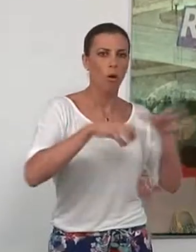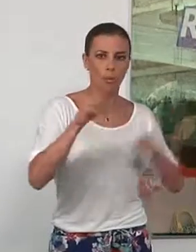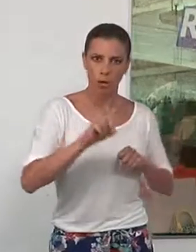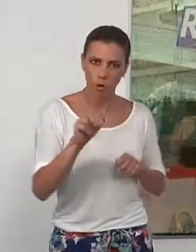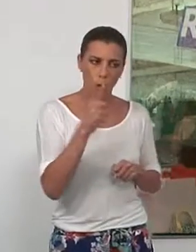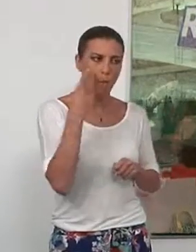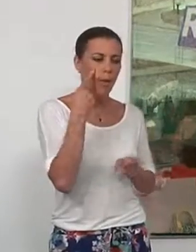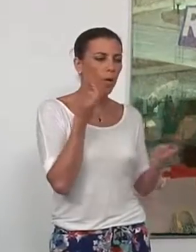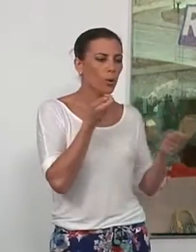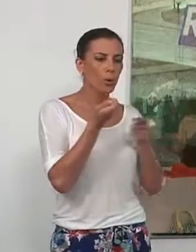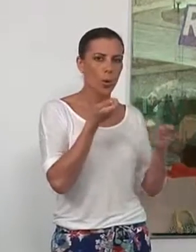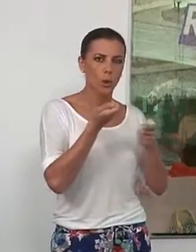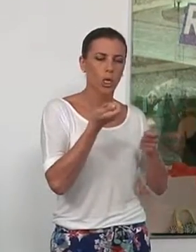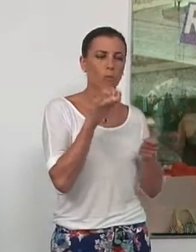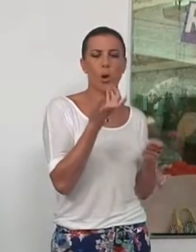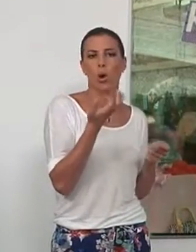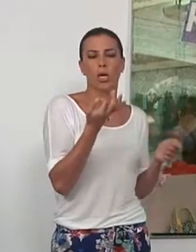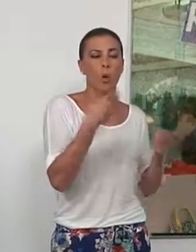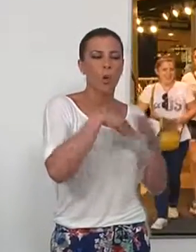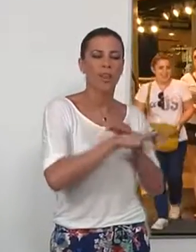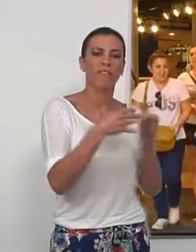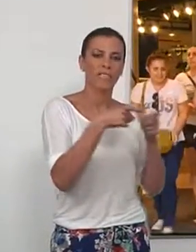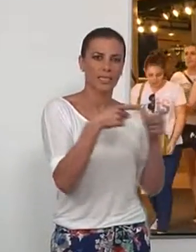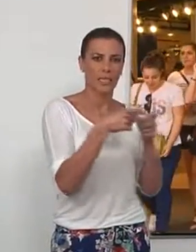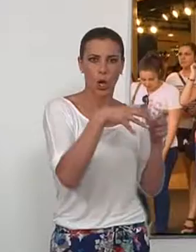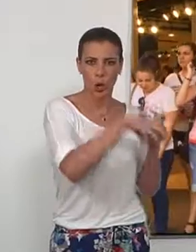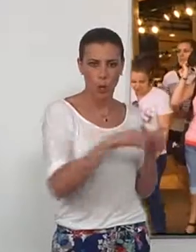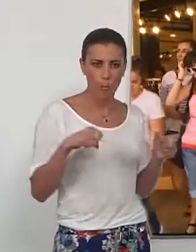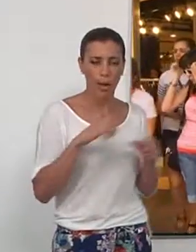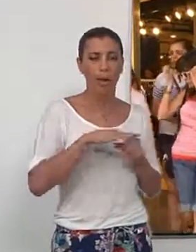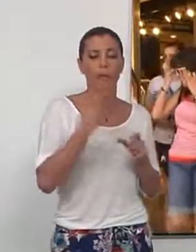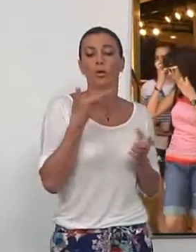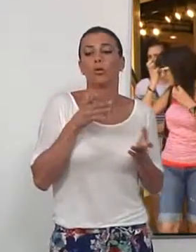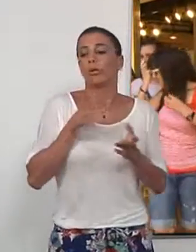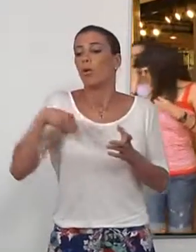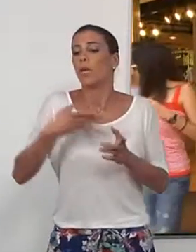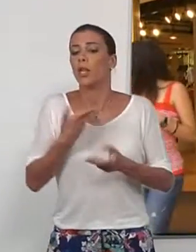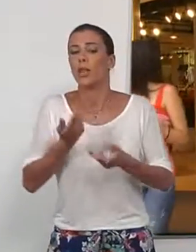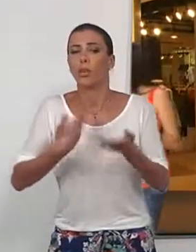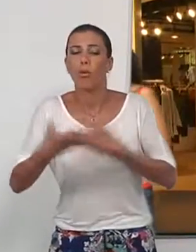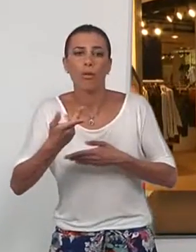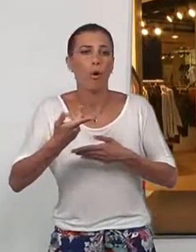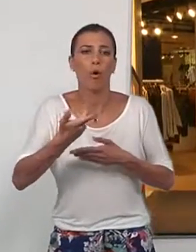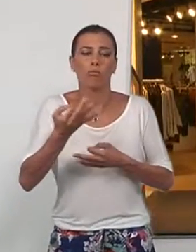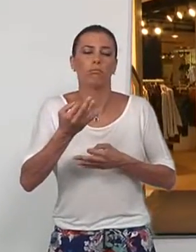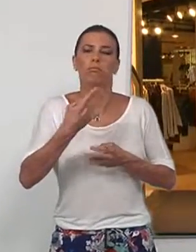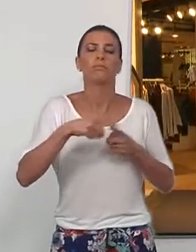es imprescindible guardar los tickets de compra para garantizar la devolución y el cambio. Igualmente, no hay que